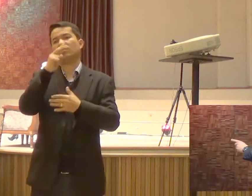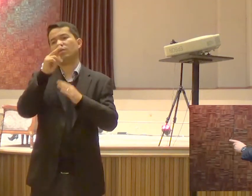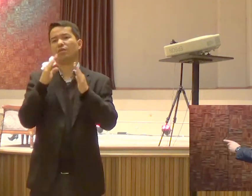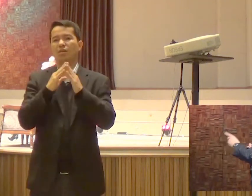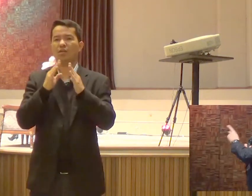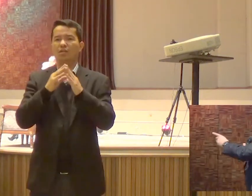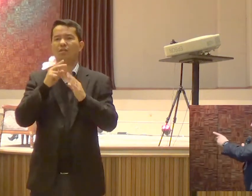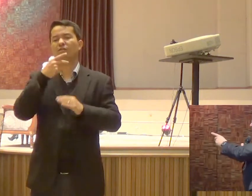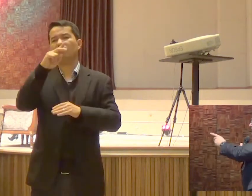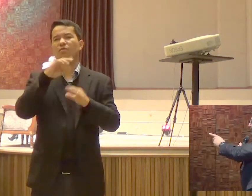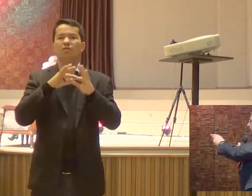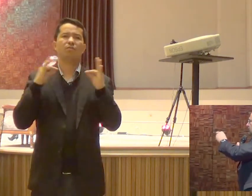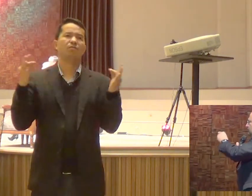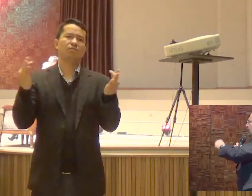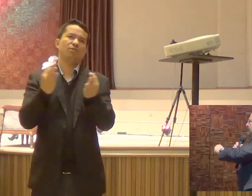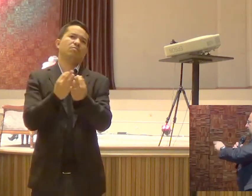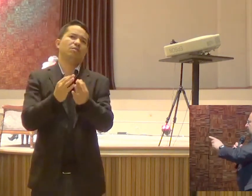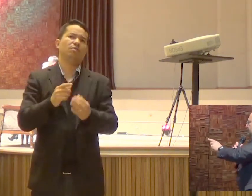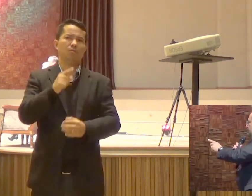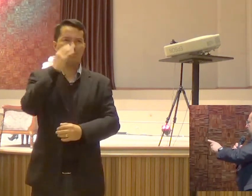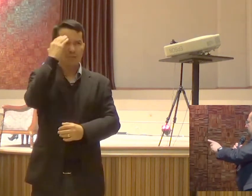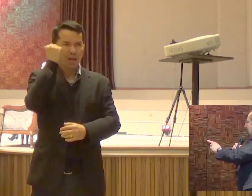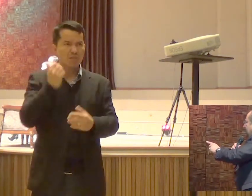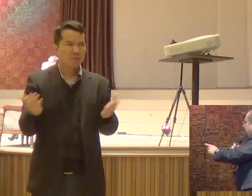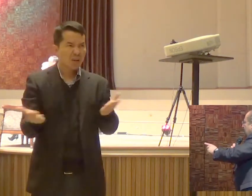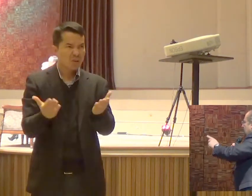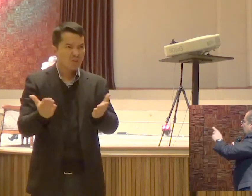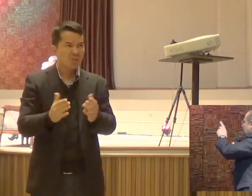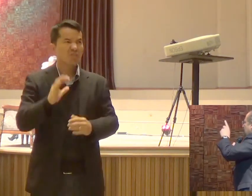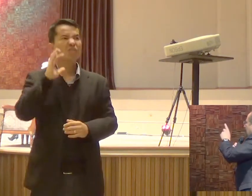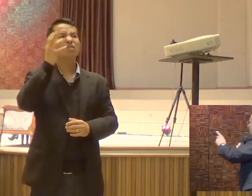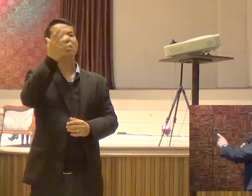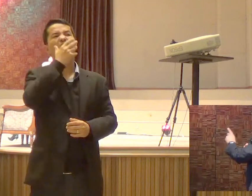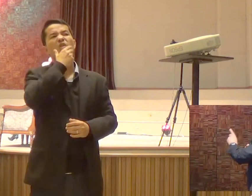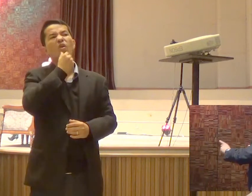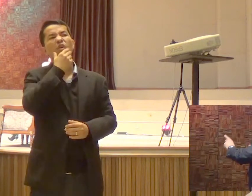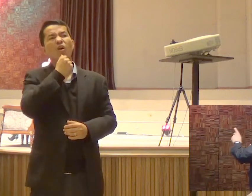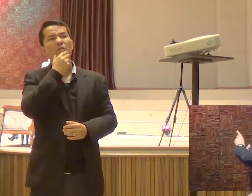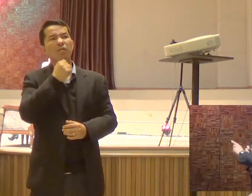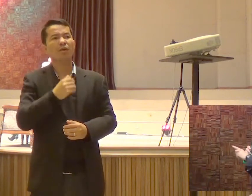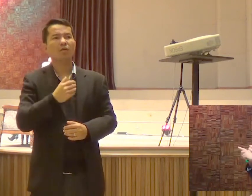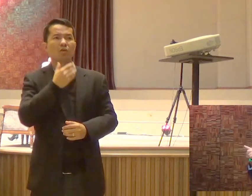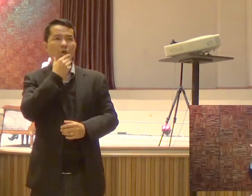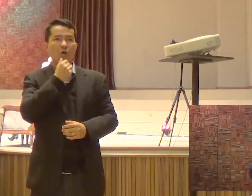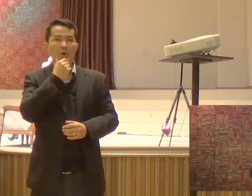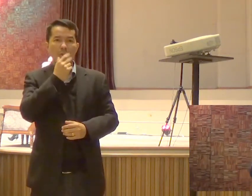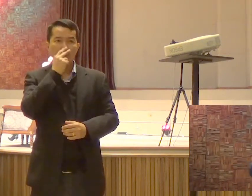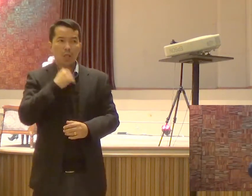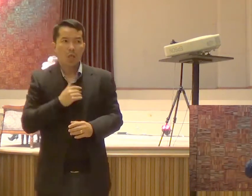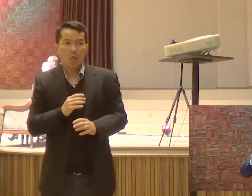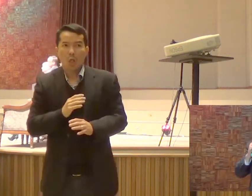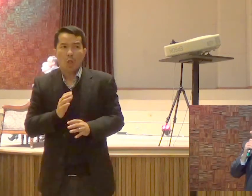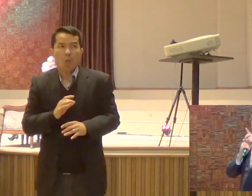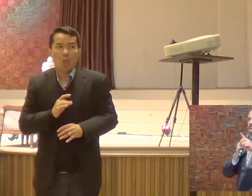E sabe o que tem acontecido Com os homens Na nossa sociedade Estão acovardados Estão com medo